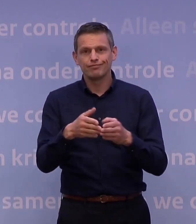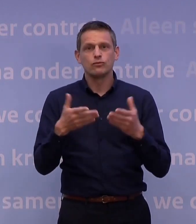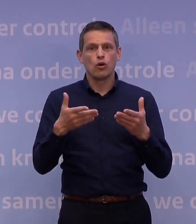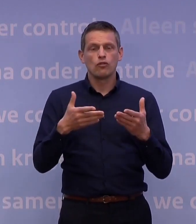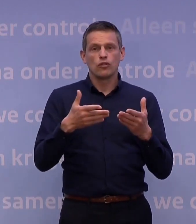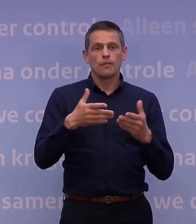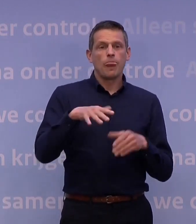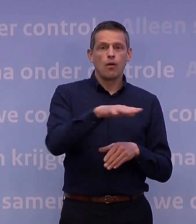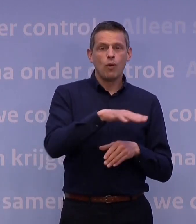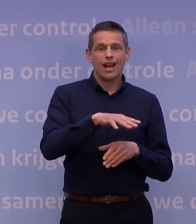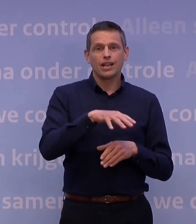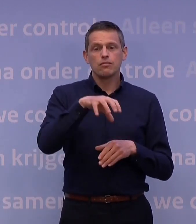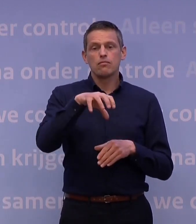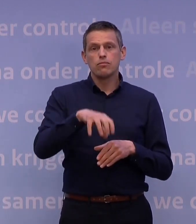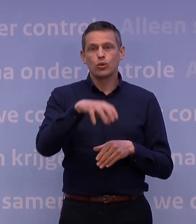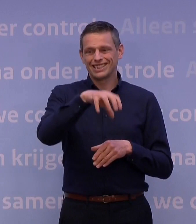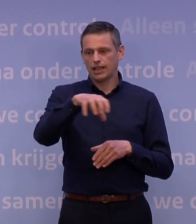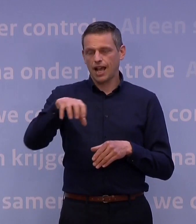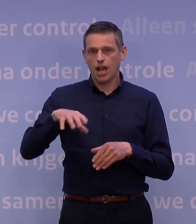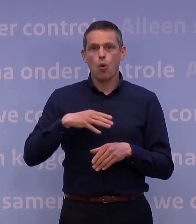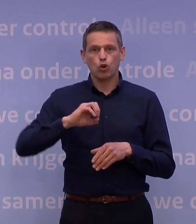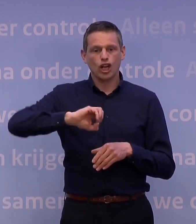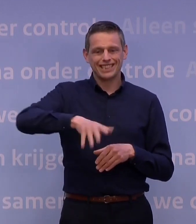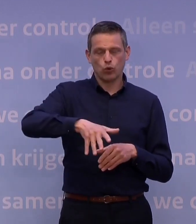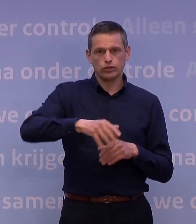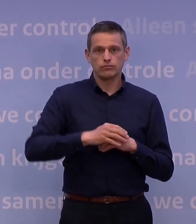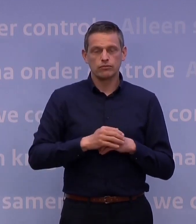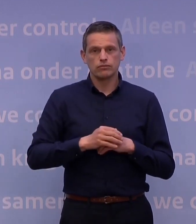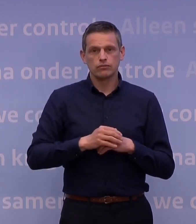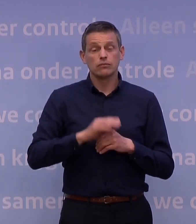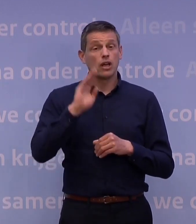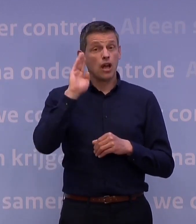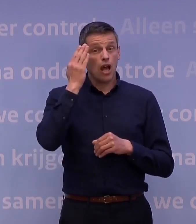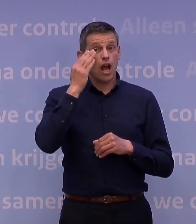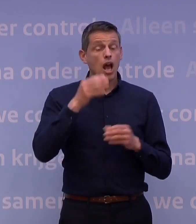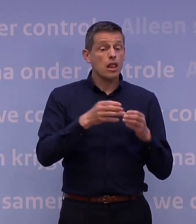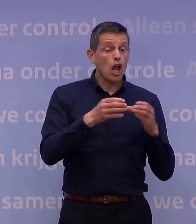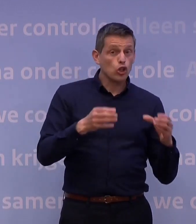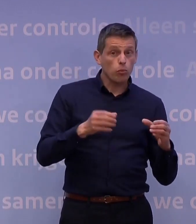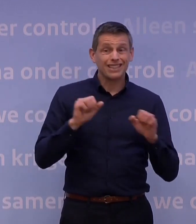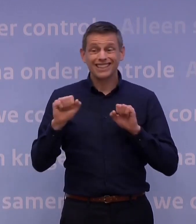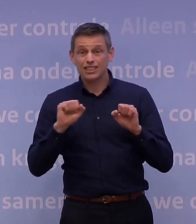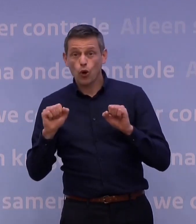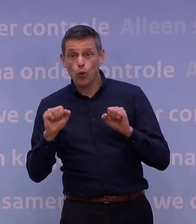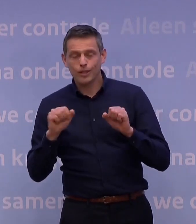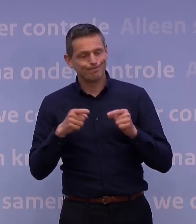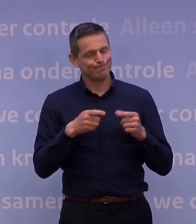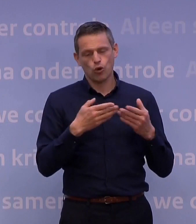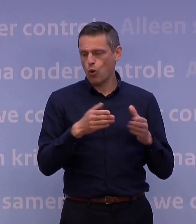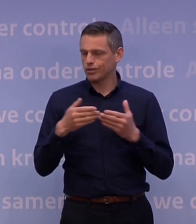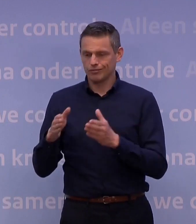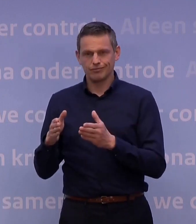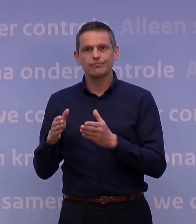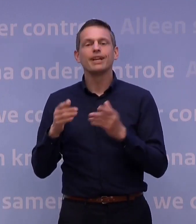en casinos. De nachtclubs en discotheken gaan nog niet open. En dat geldt ook voor